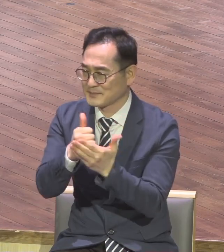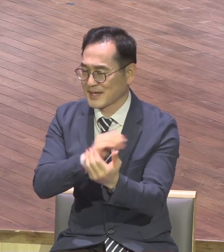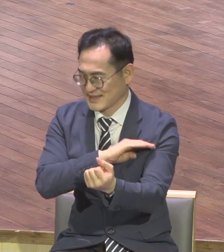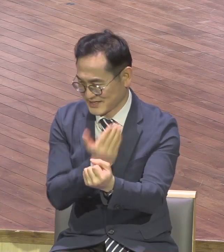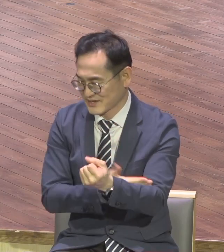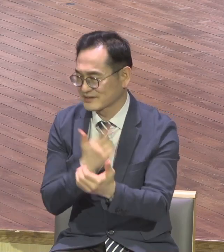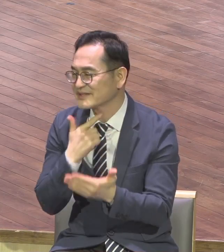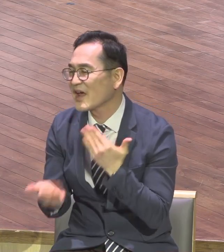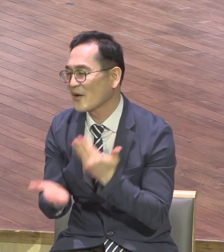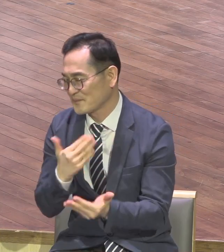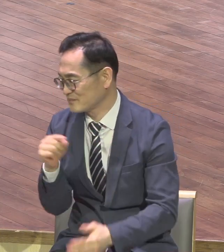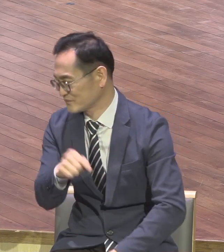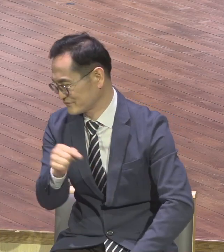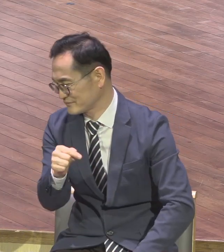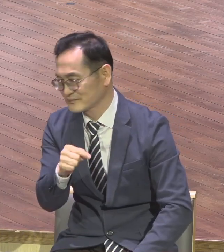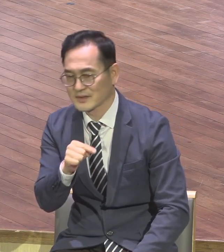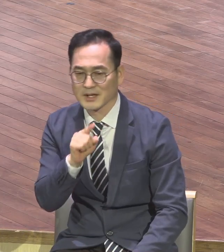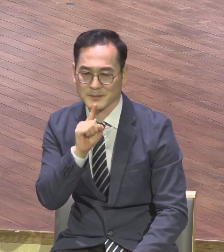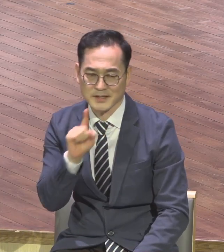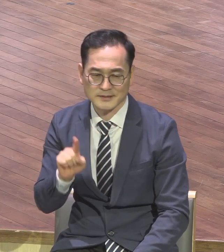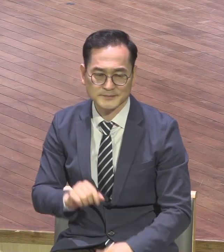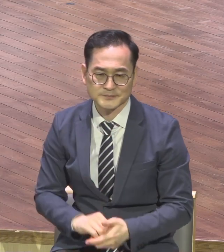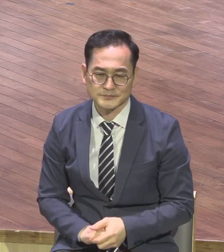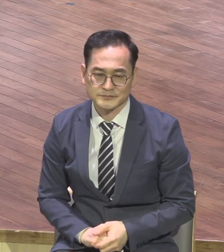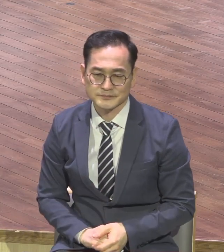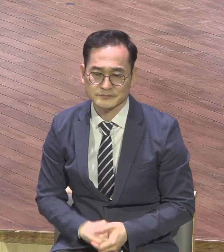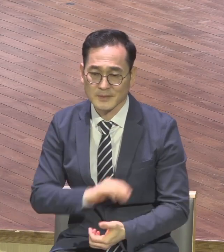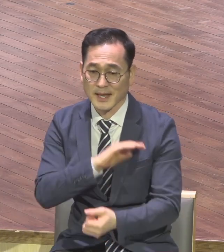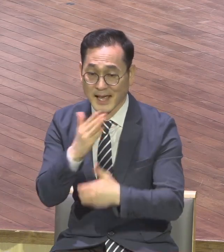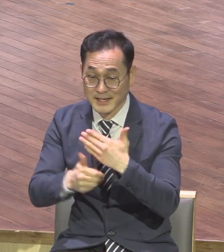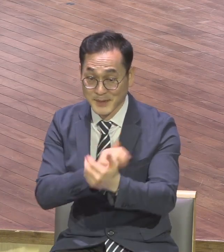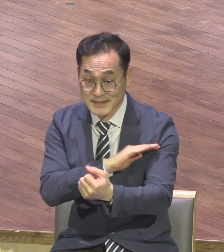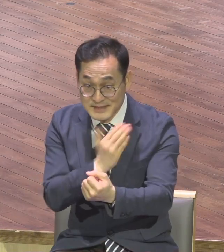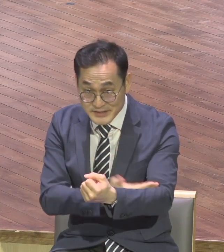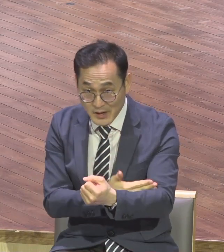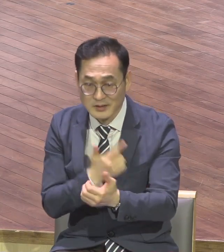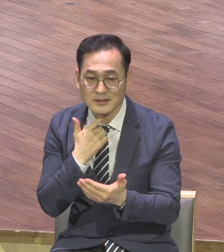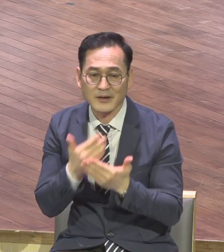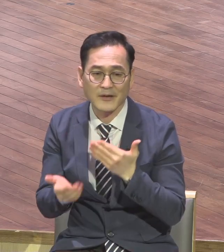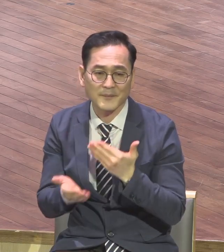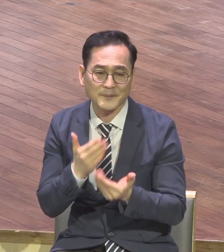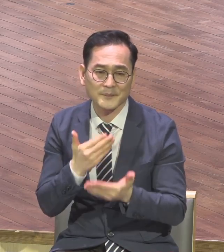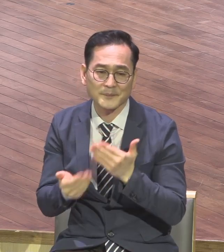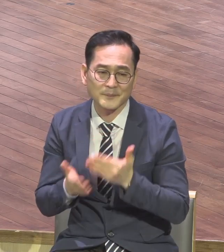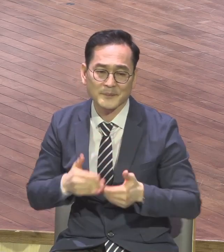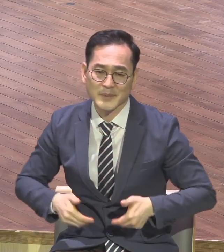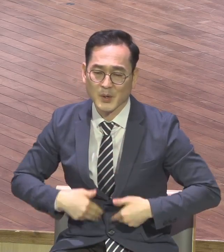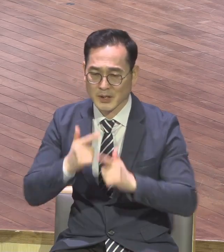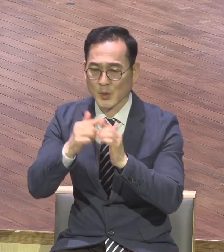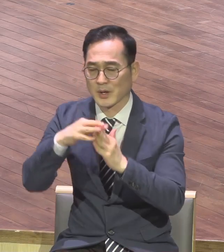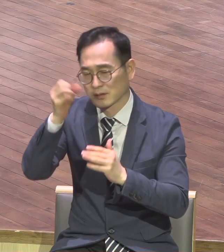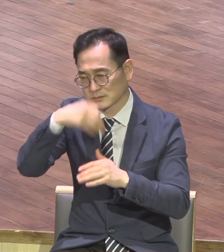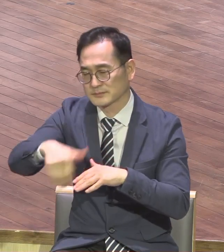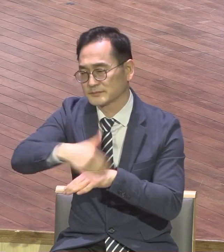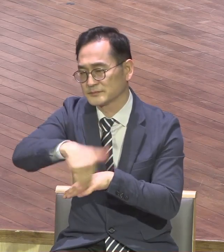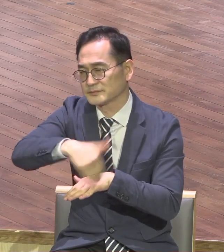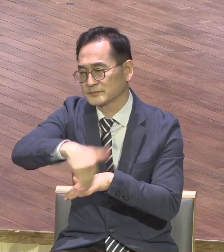것이다 하나님 능력을 체험해야 돼요 신앙생활을 그냥 교회 왔다 갔다 나 예배